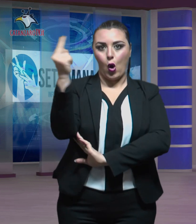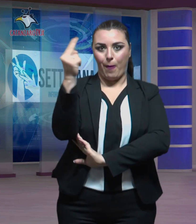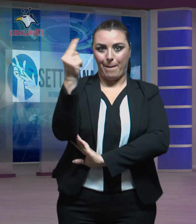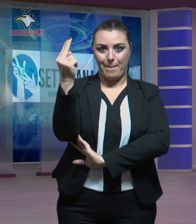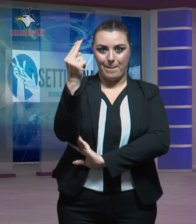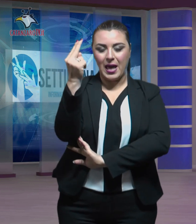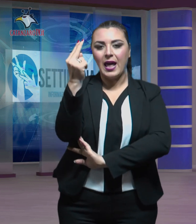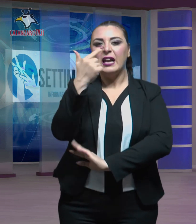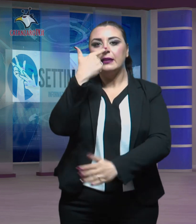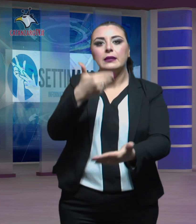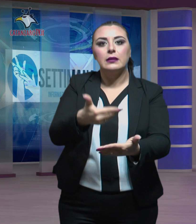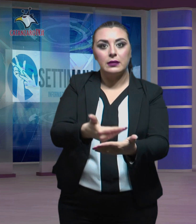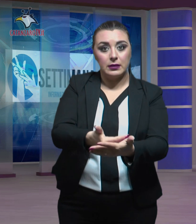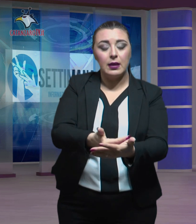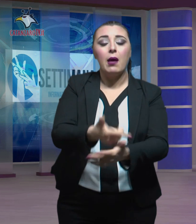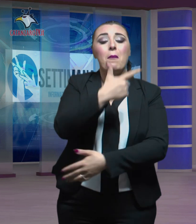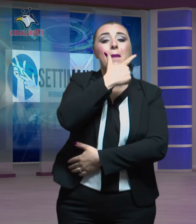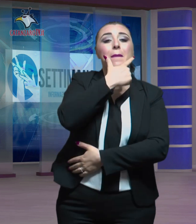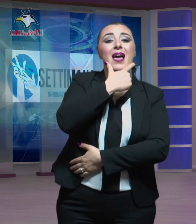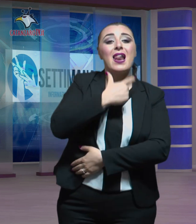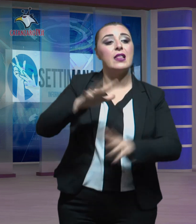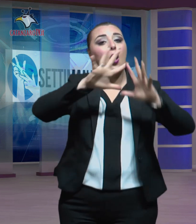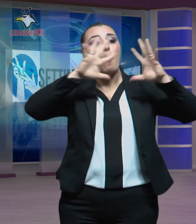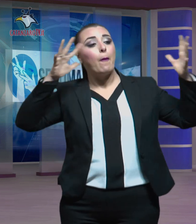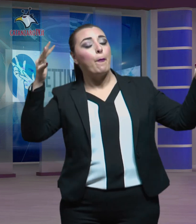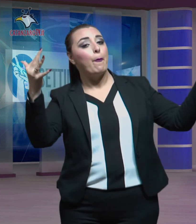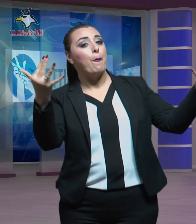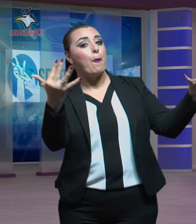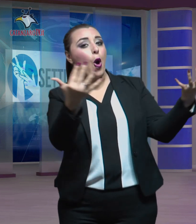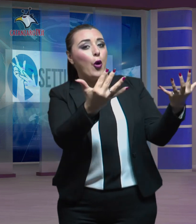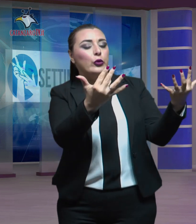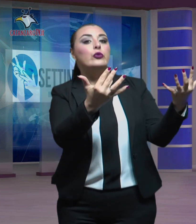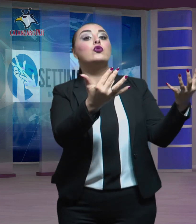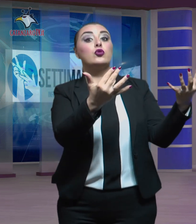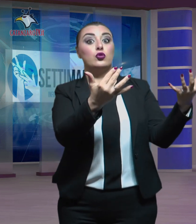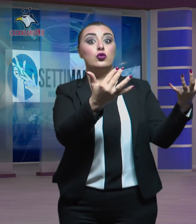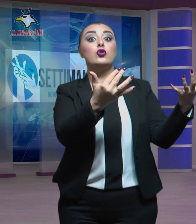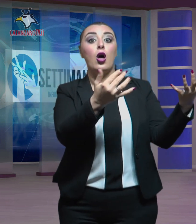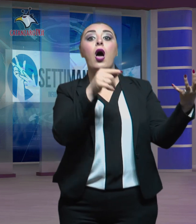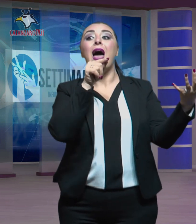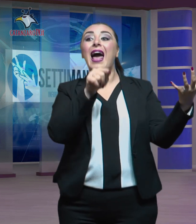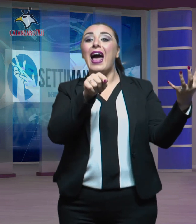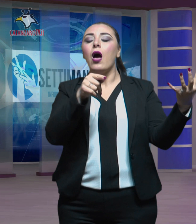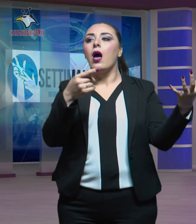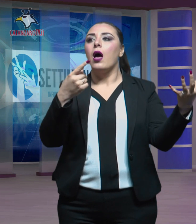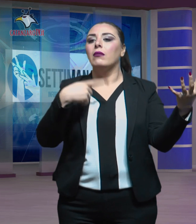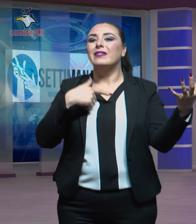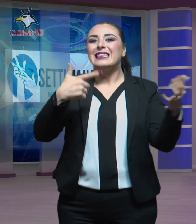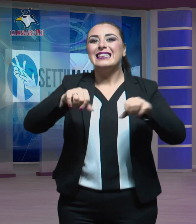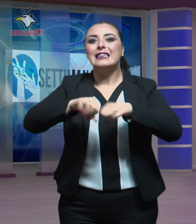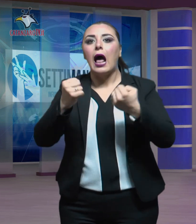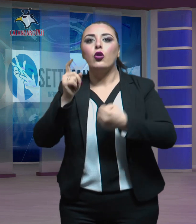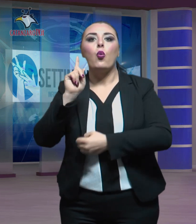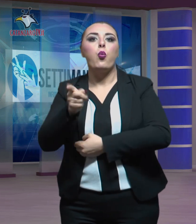dedicata alle bellezze del mondo e agli effetti prodotti dall'uomo e